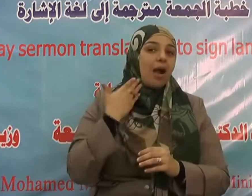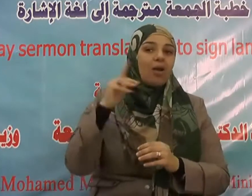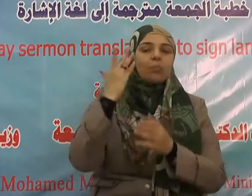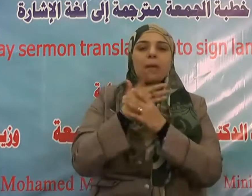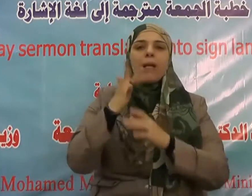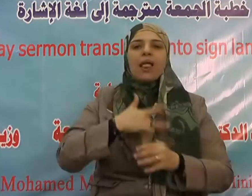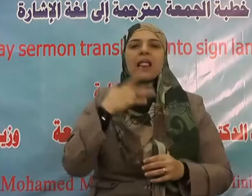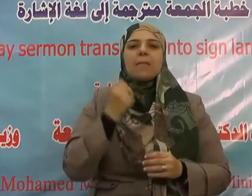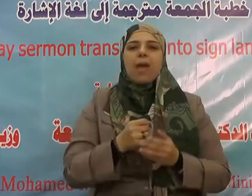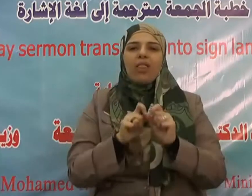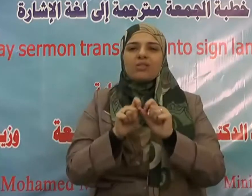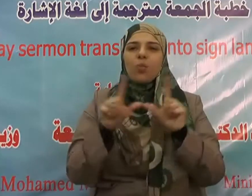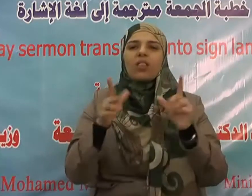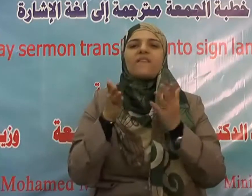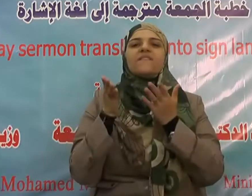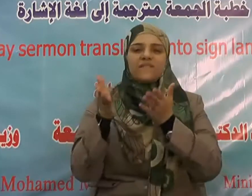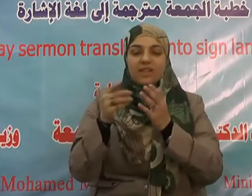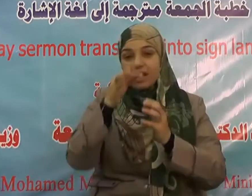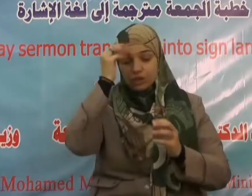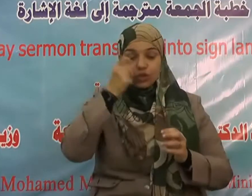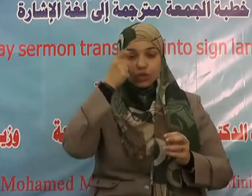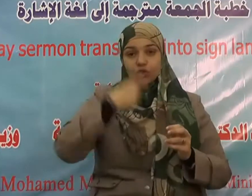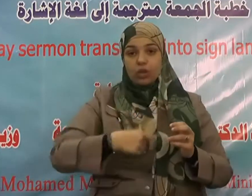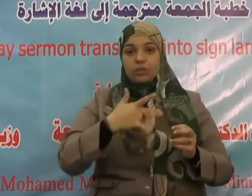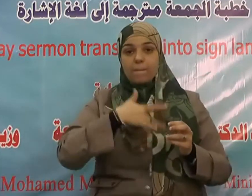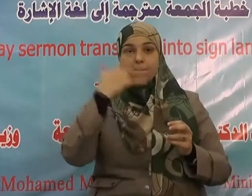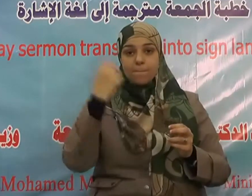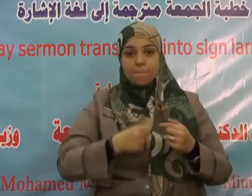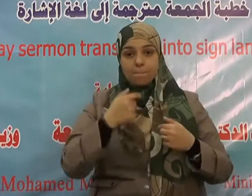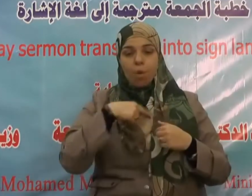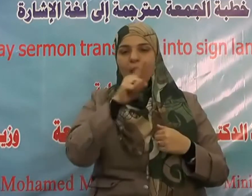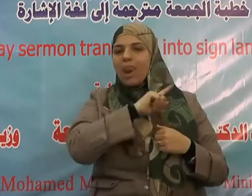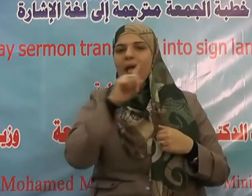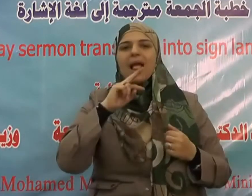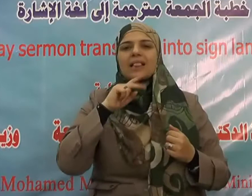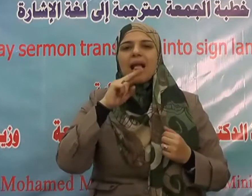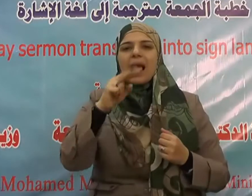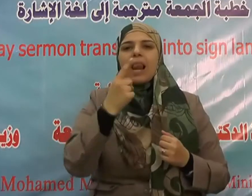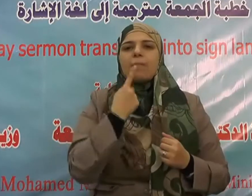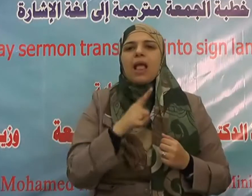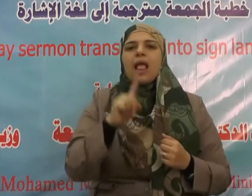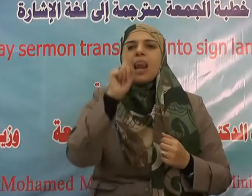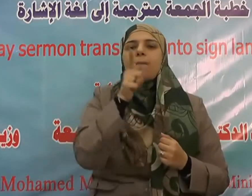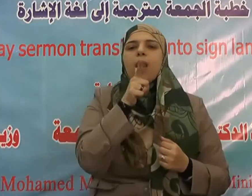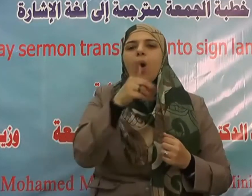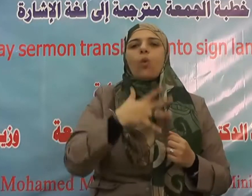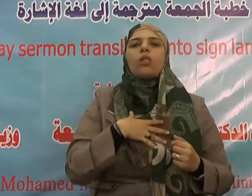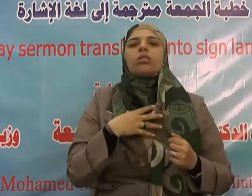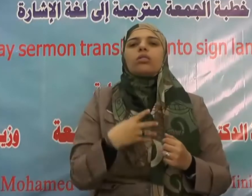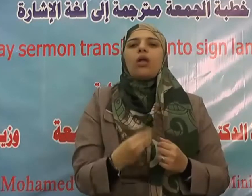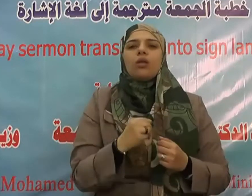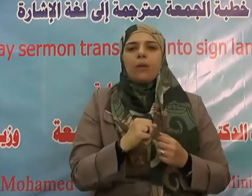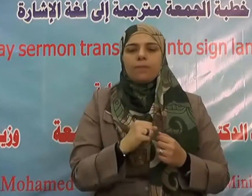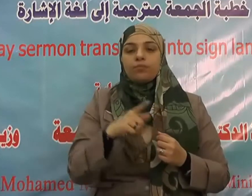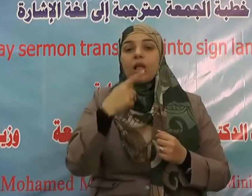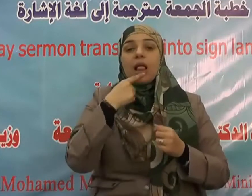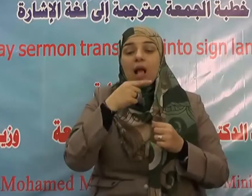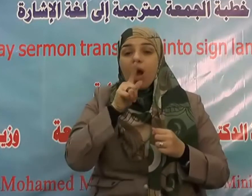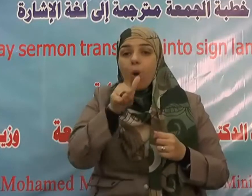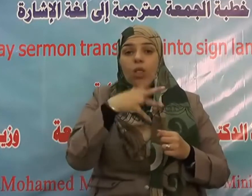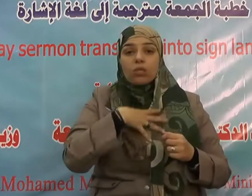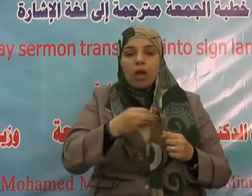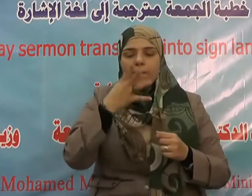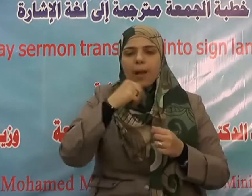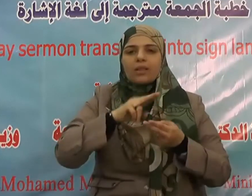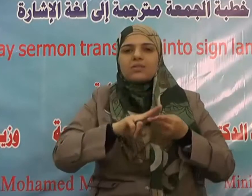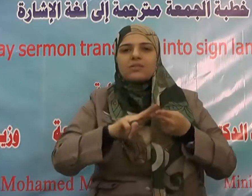نتاج إيمان صحيح فالمؤمن لا يتكلم إلا بالقول الطيب الذي